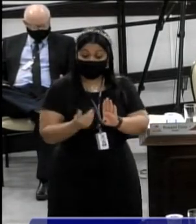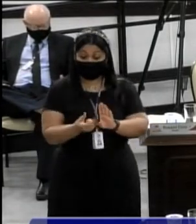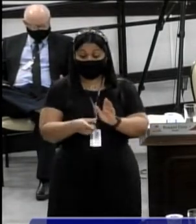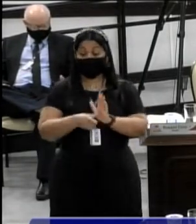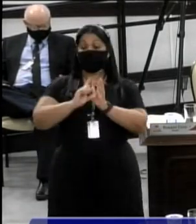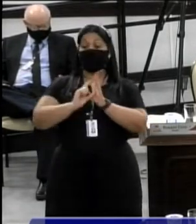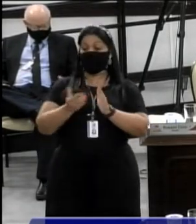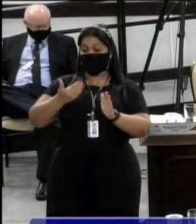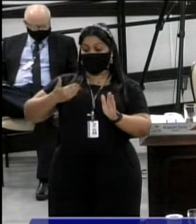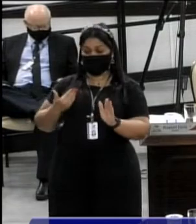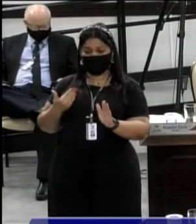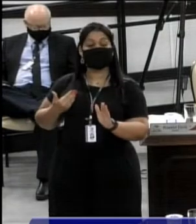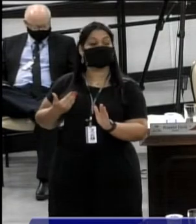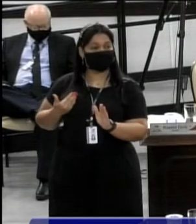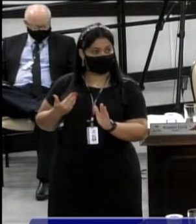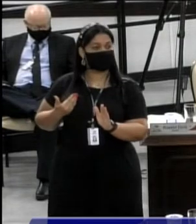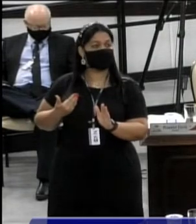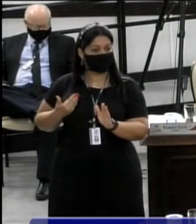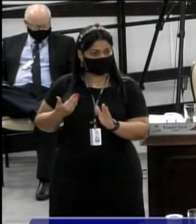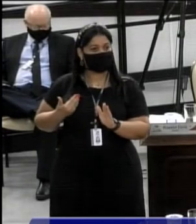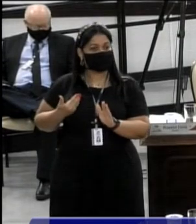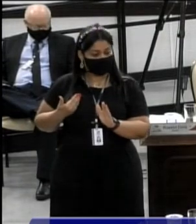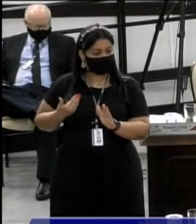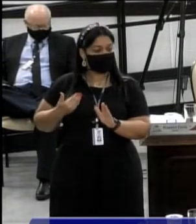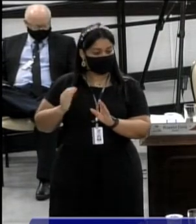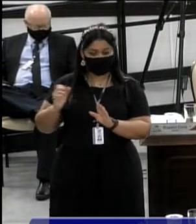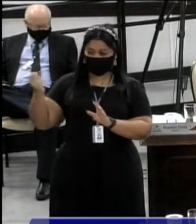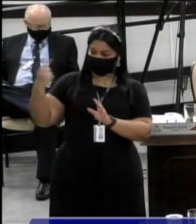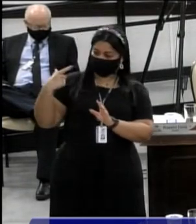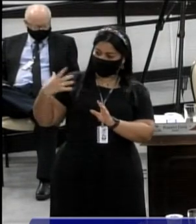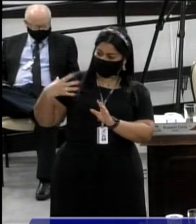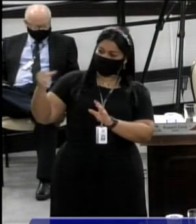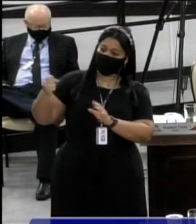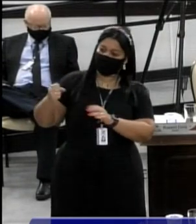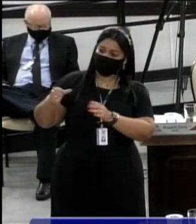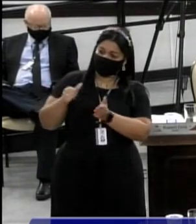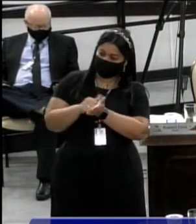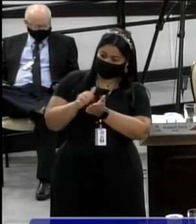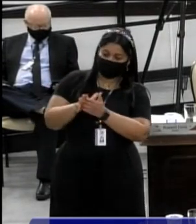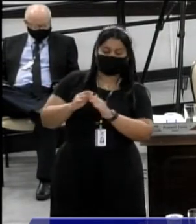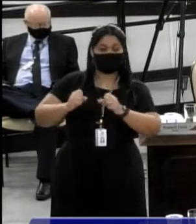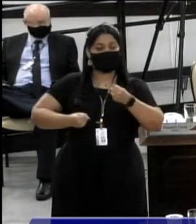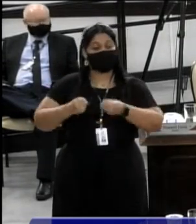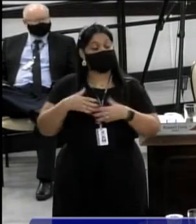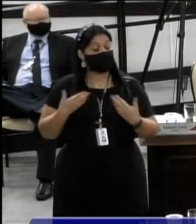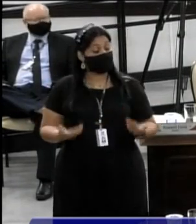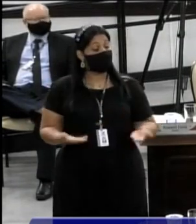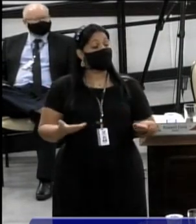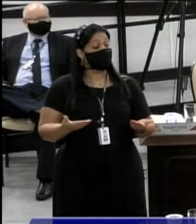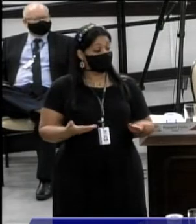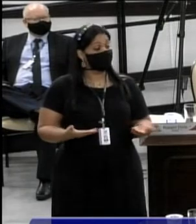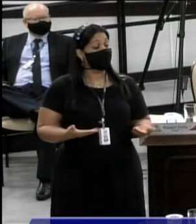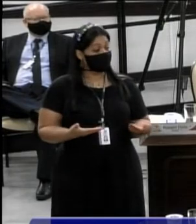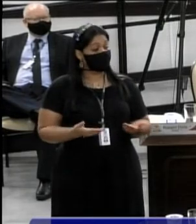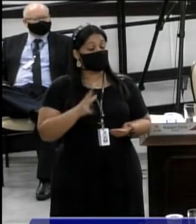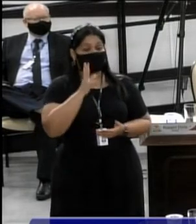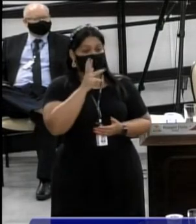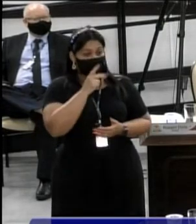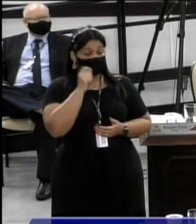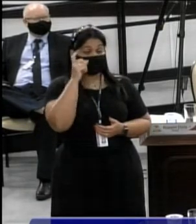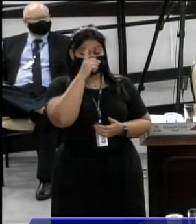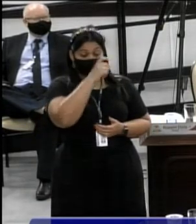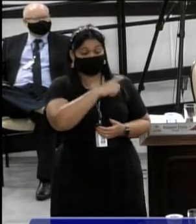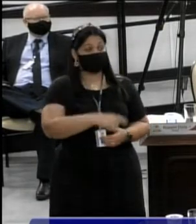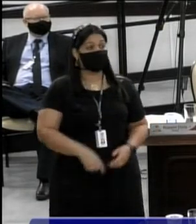viesse e está devidamente colocado antes do portão da escola. Então, esses pedidos estão demorando mesmo, está meio complicado.